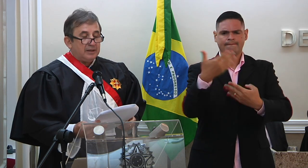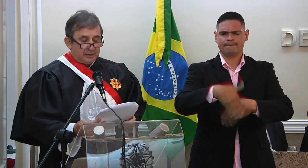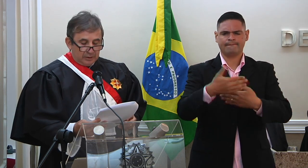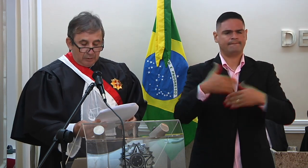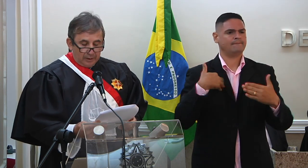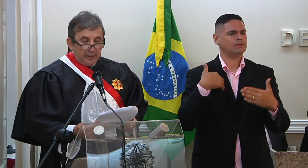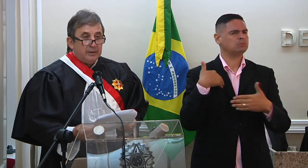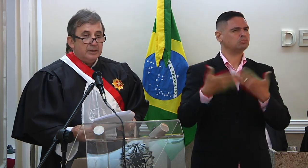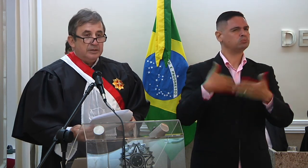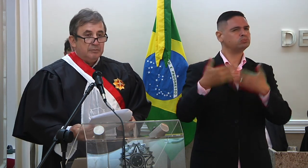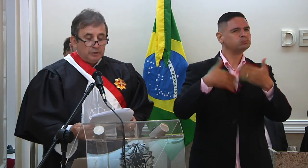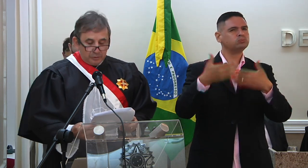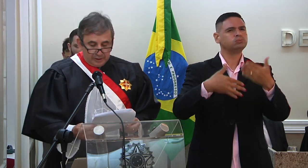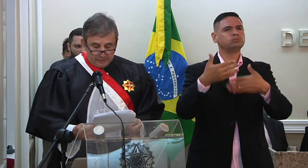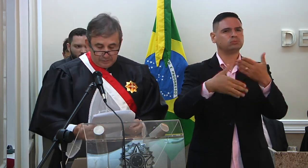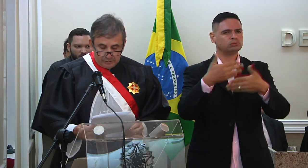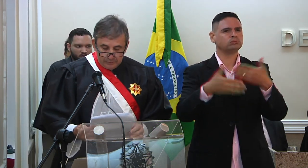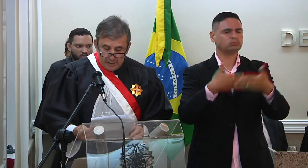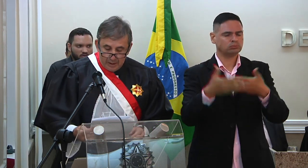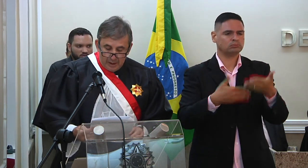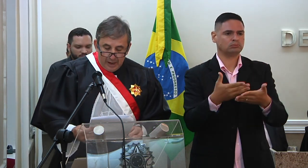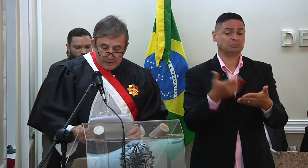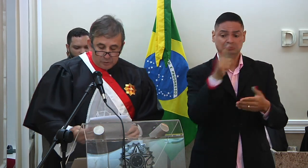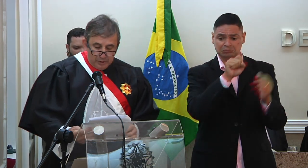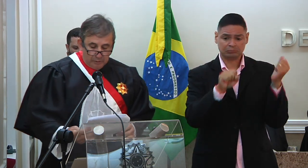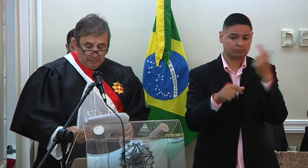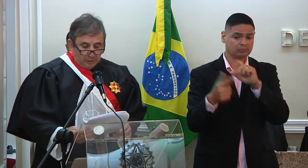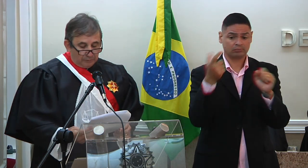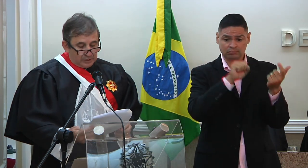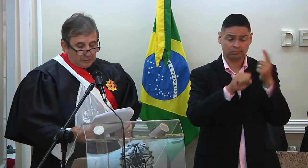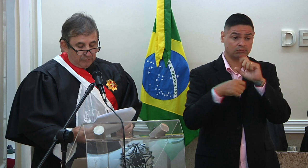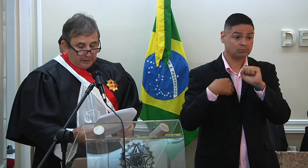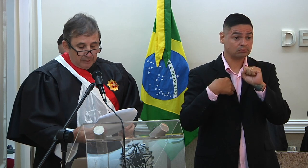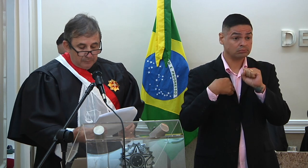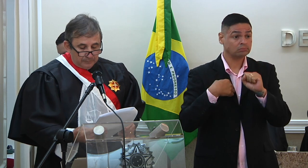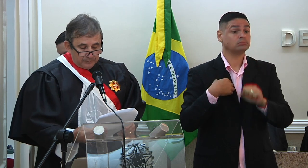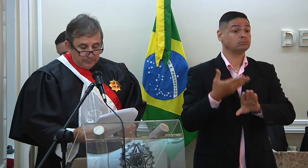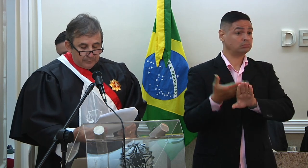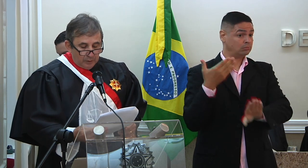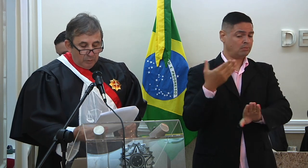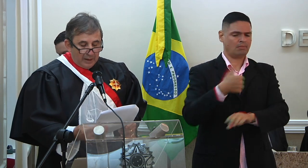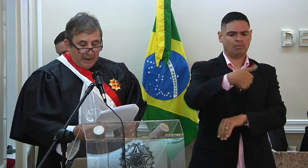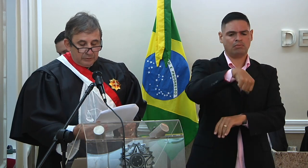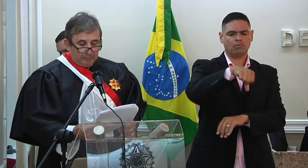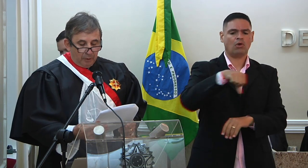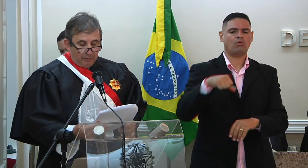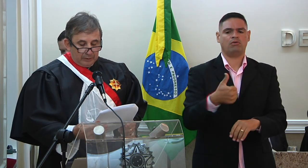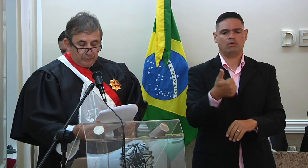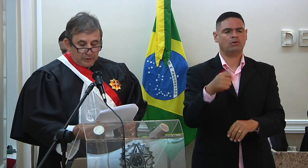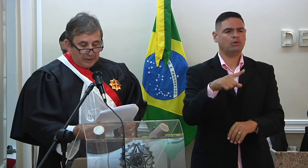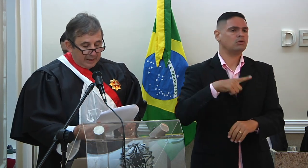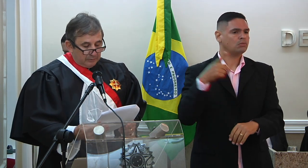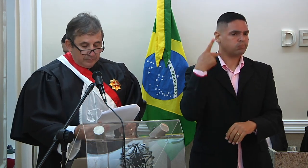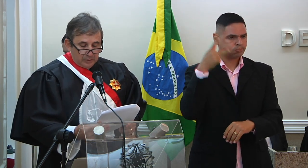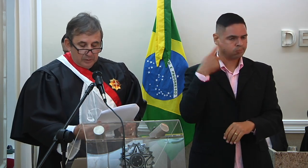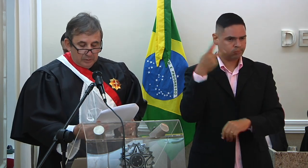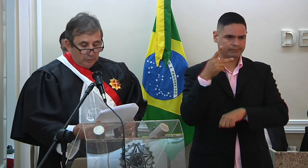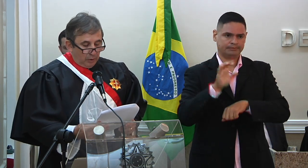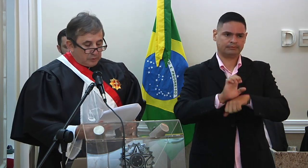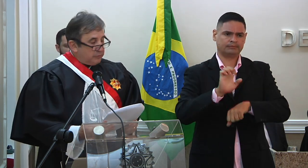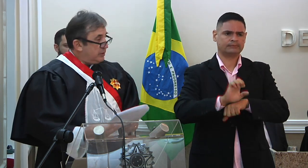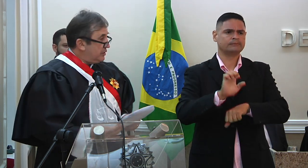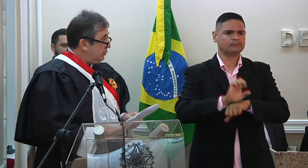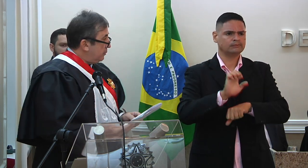brilhantar sua trajetória de muitos êxitos. assumiu em 1991 o cargo de Procurador do Estado